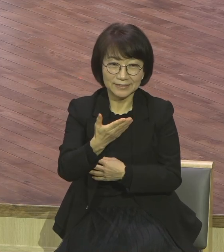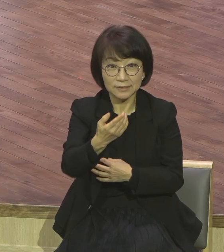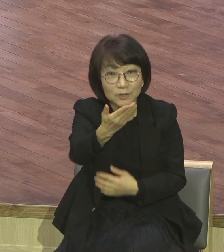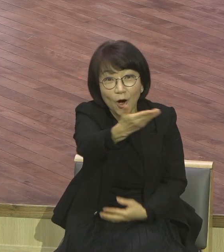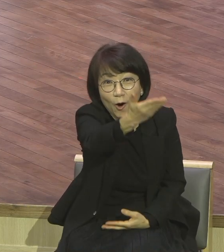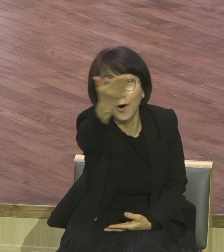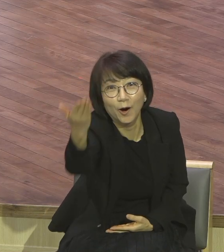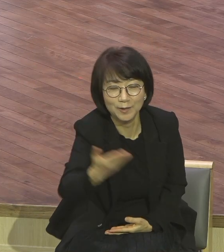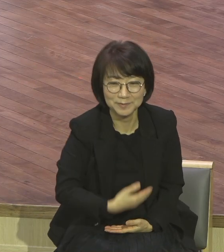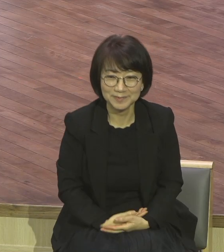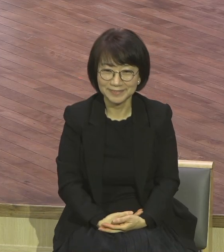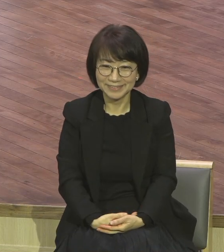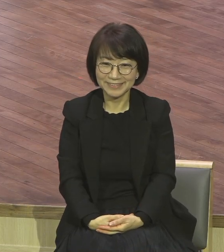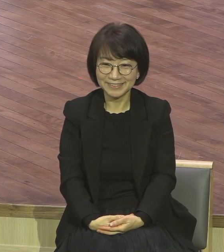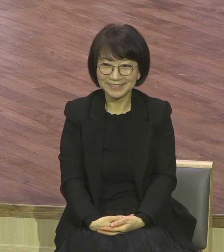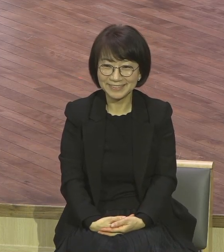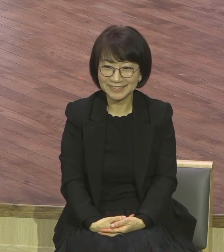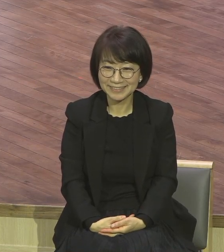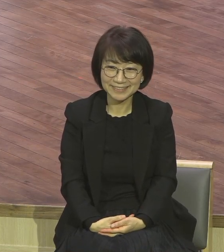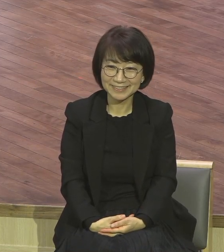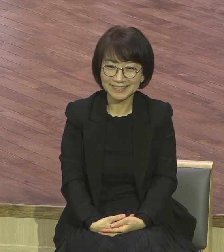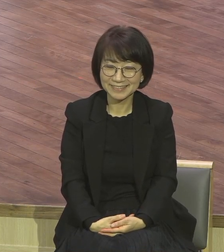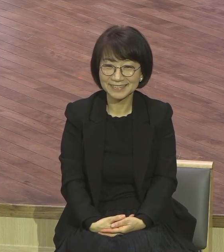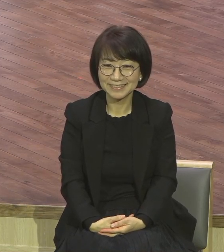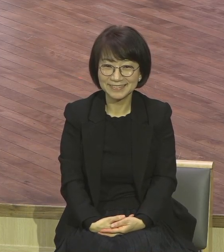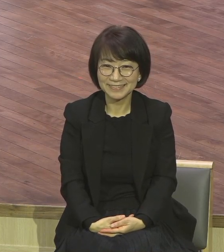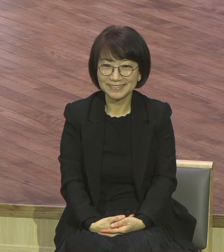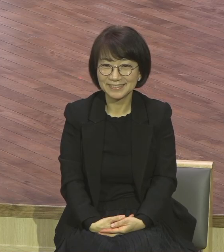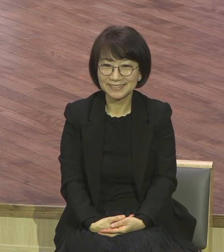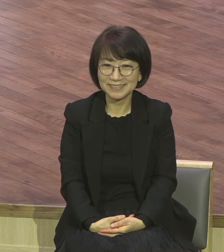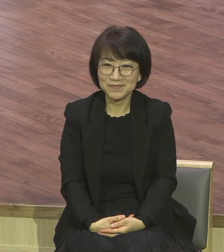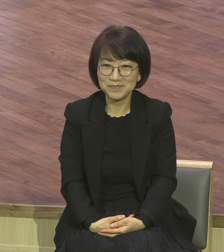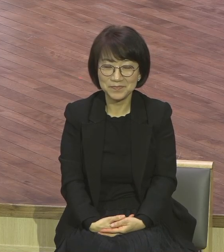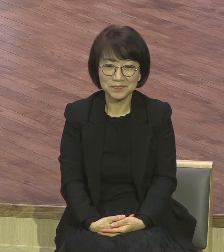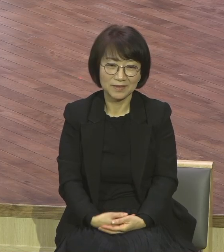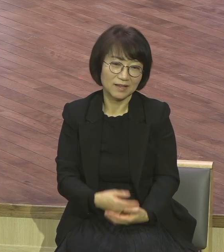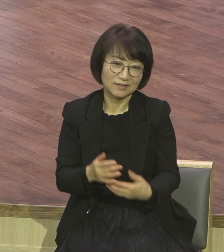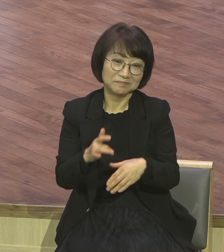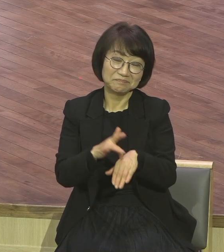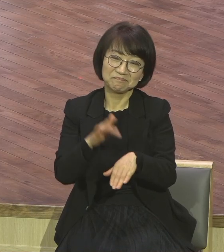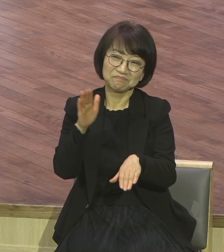코로나 20%밖에 안되는데 체질이 이제 습관이 되니까 안 나오려고 그래요.